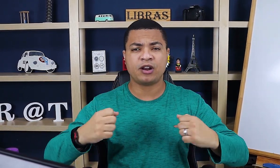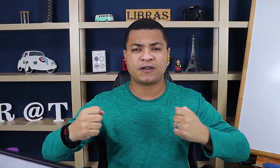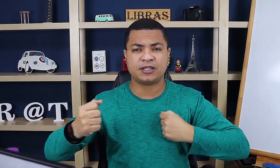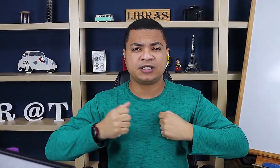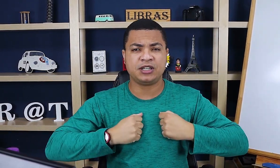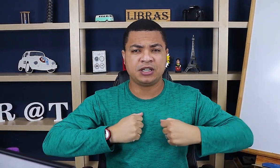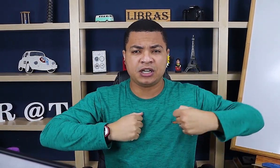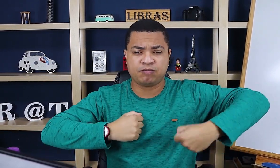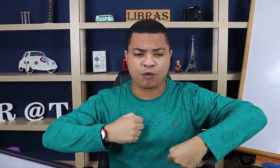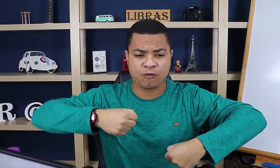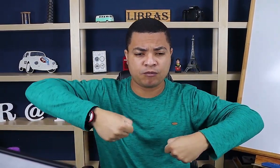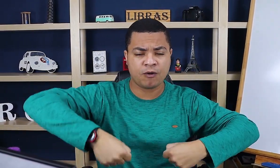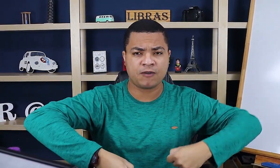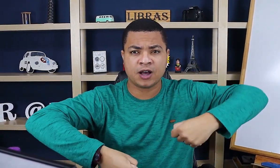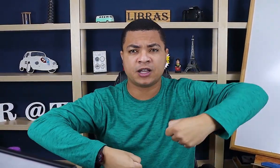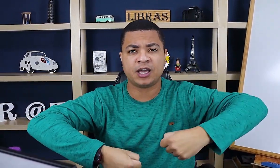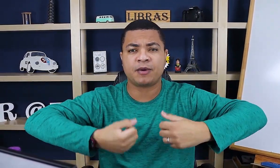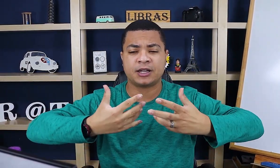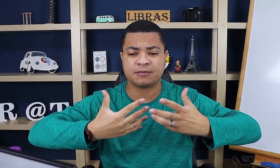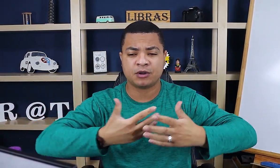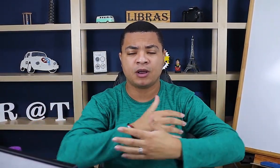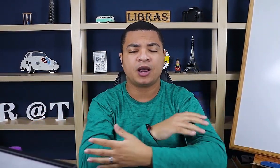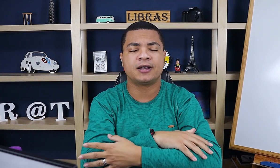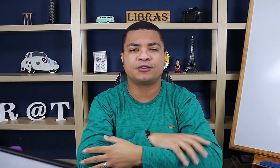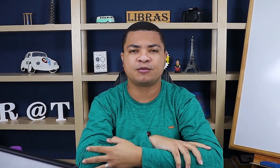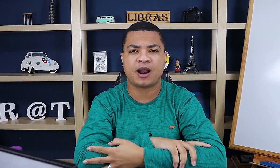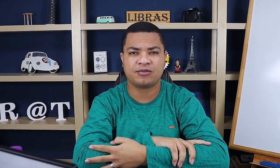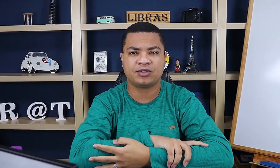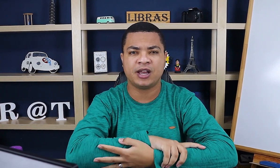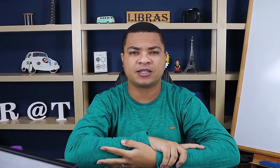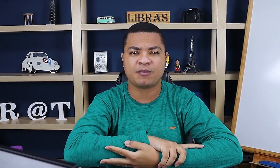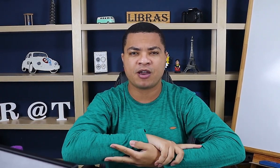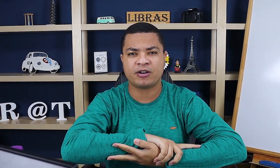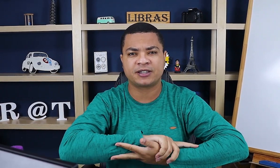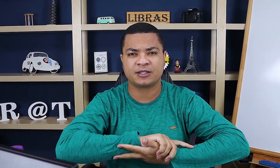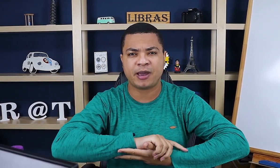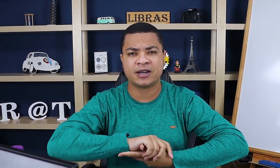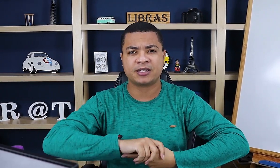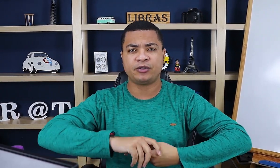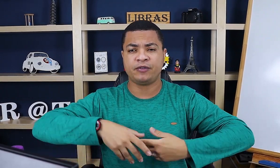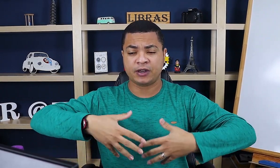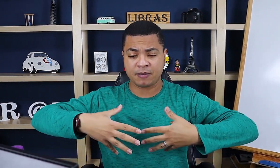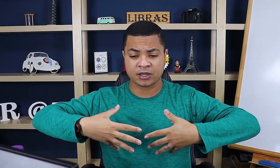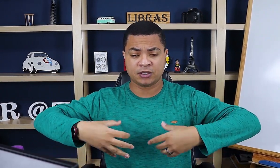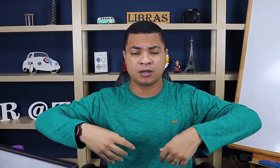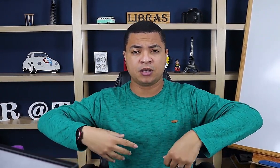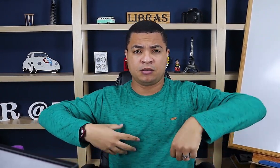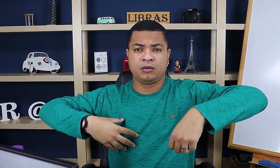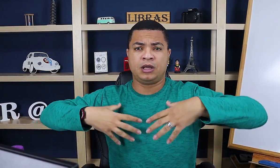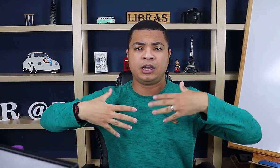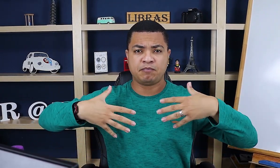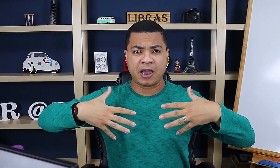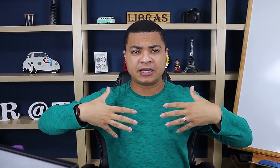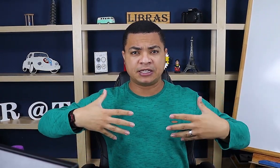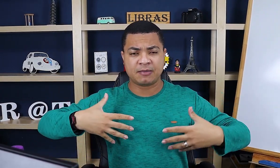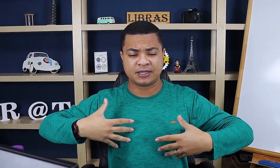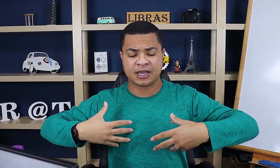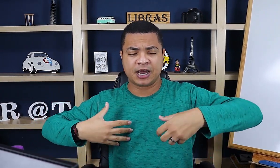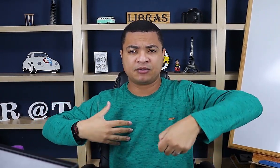Então, ele faz assim e puf, puf, anda aqui. Porque os braços dele são maiores que as pernas, né? Então, ele fica mais em pé, assim, mais ereto,